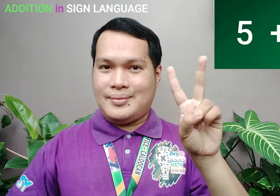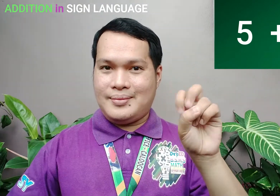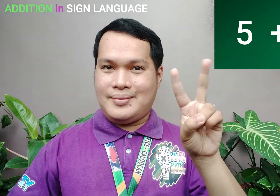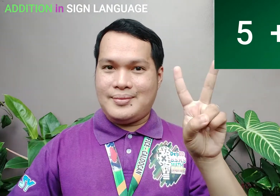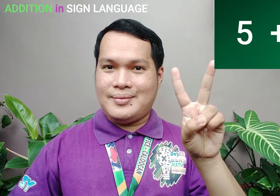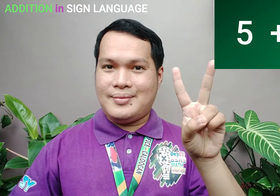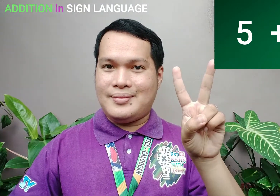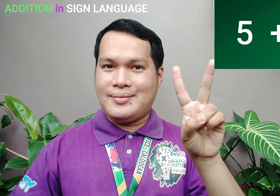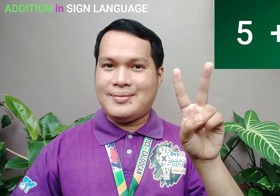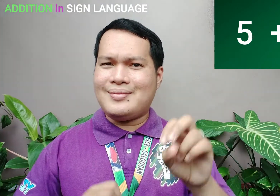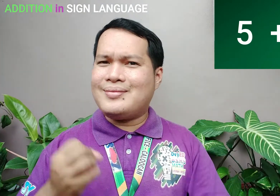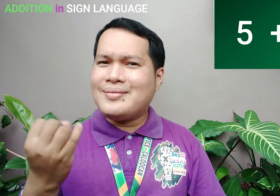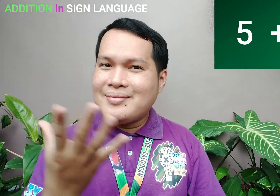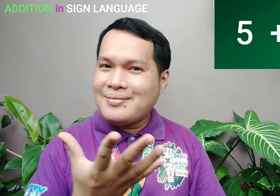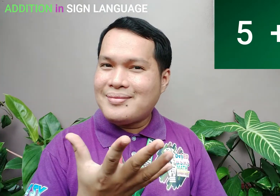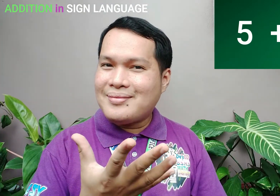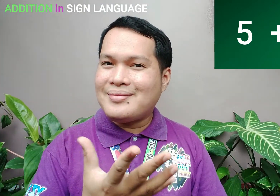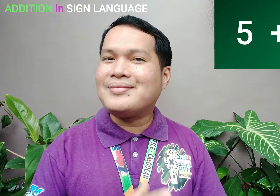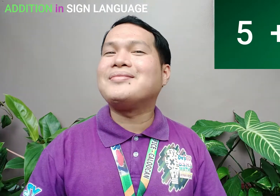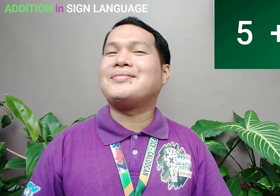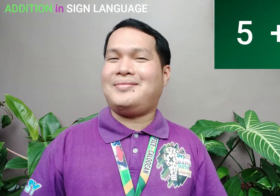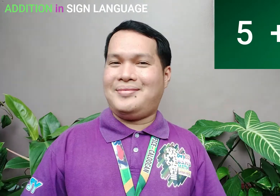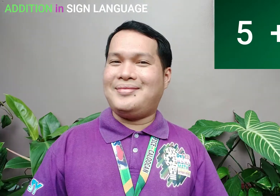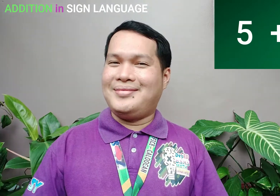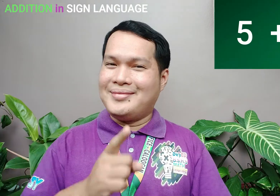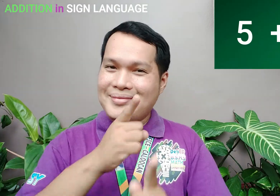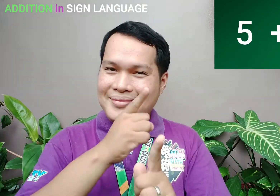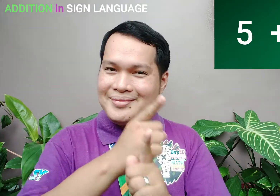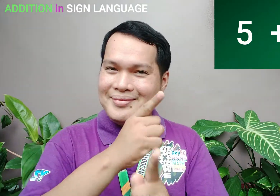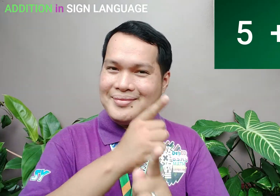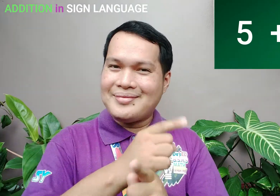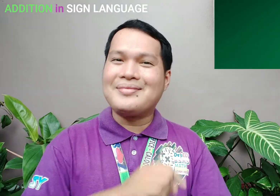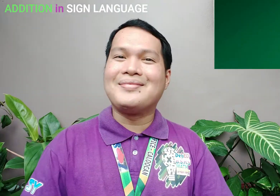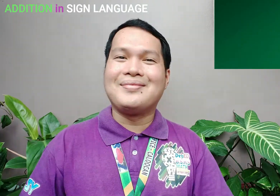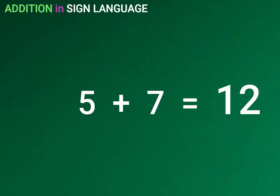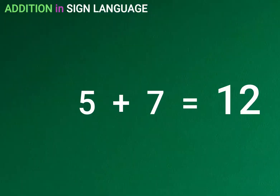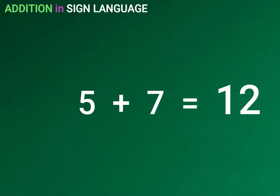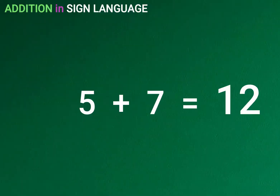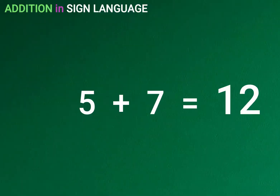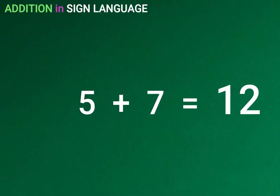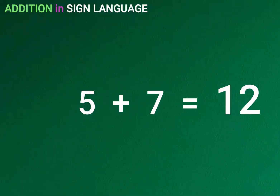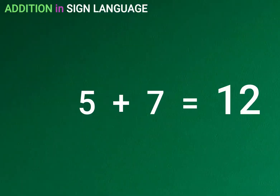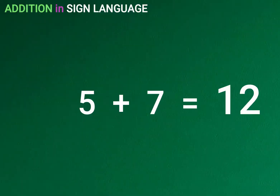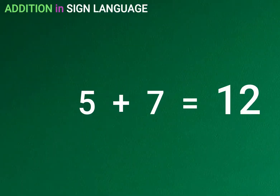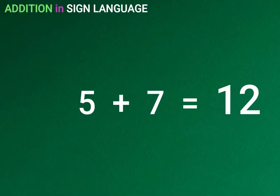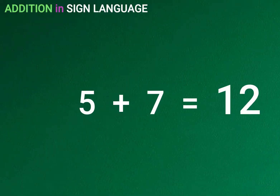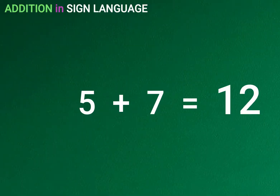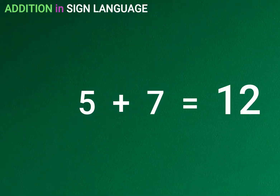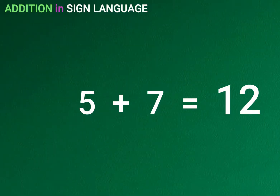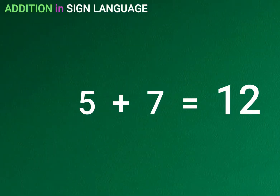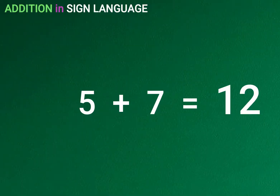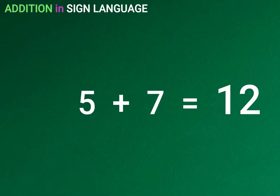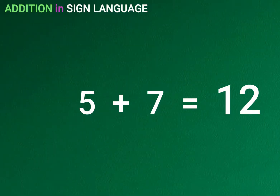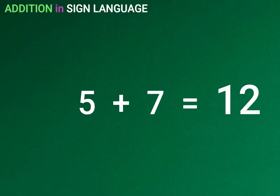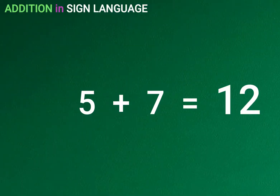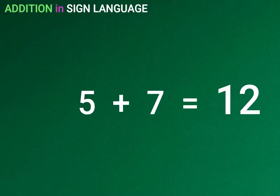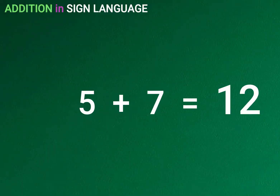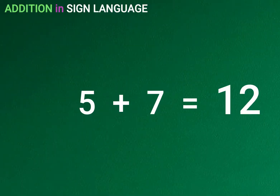Ilan nga ulit? Tama! 5 plus 7 Is equal to 12